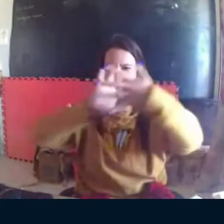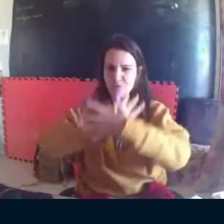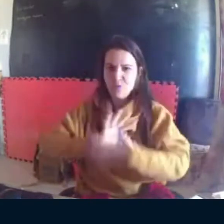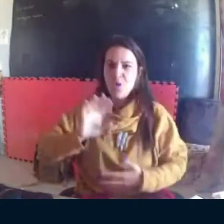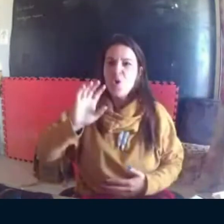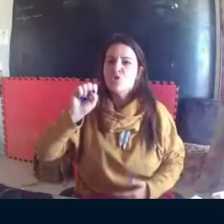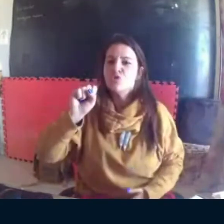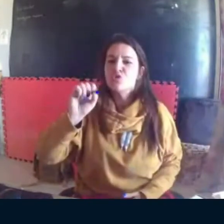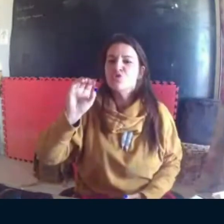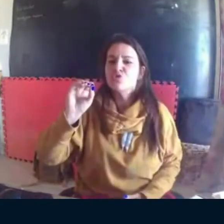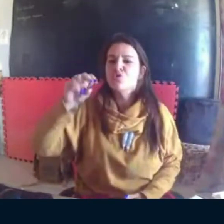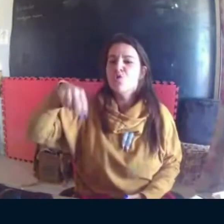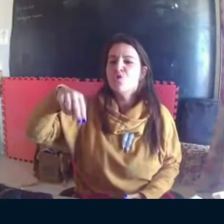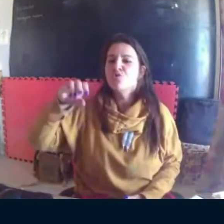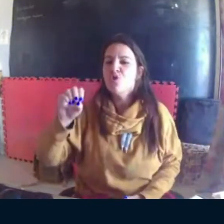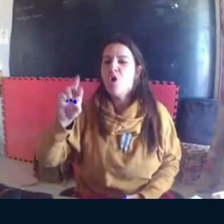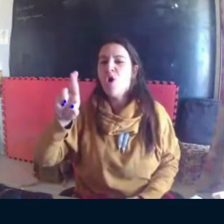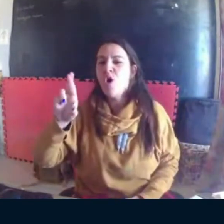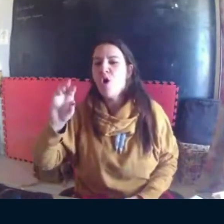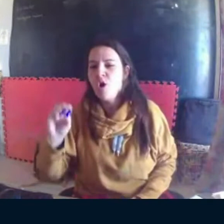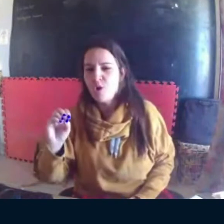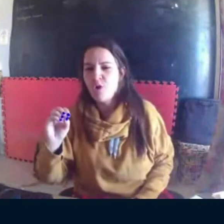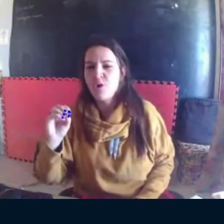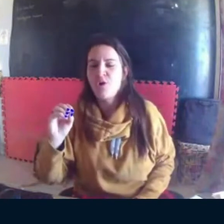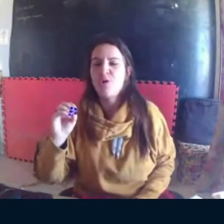sonoro.